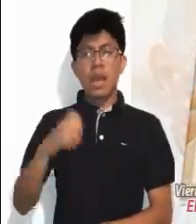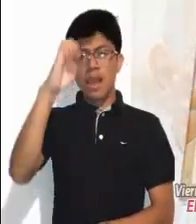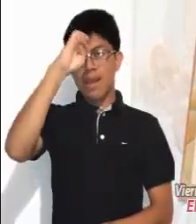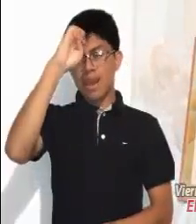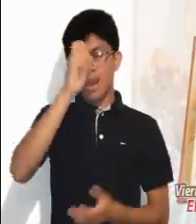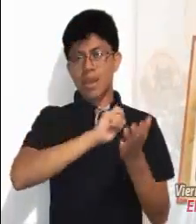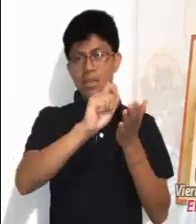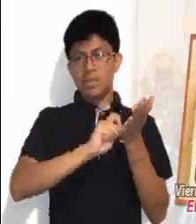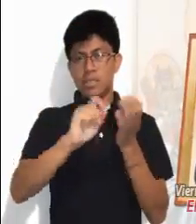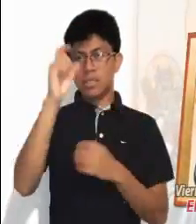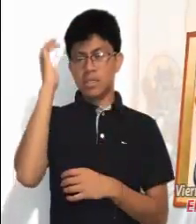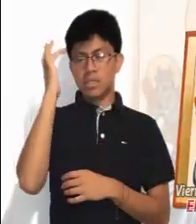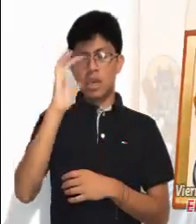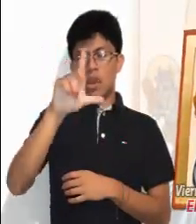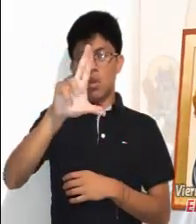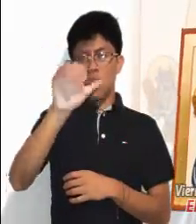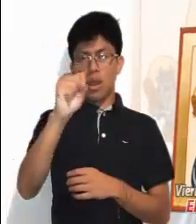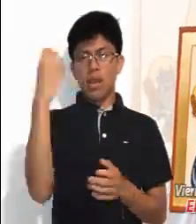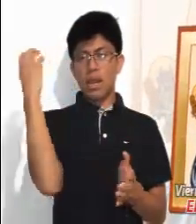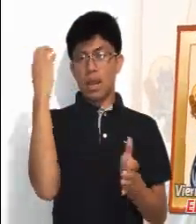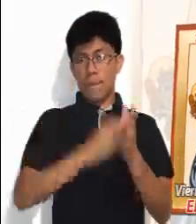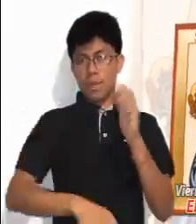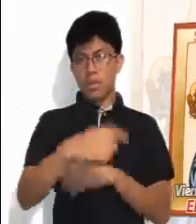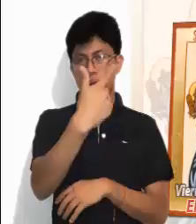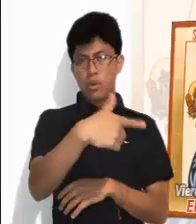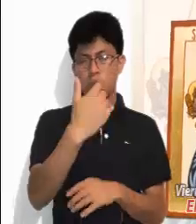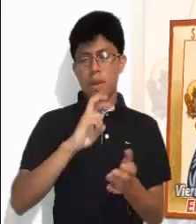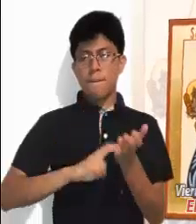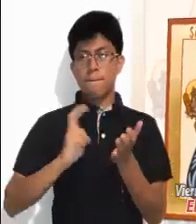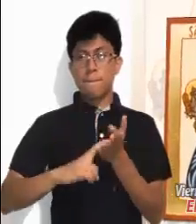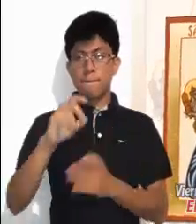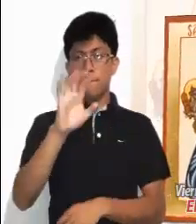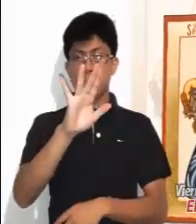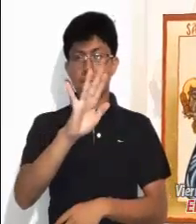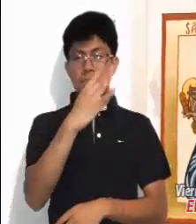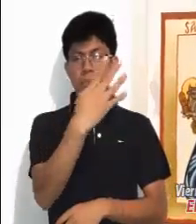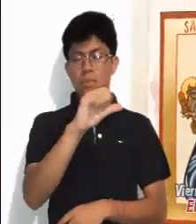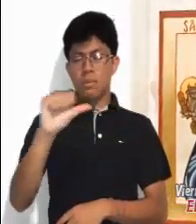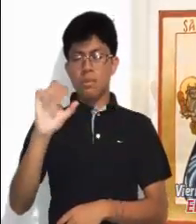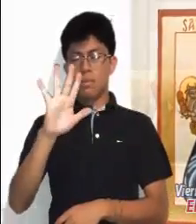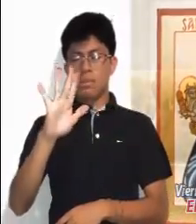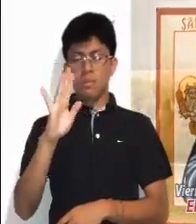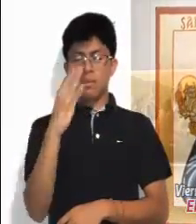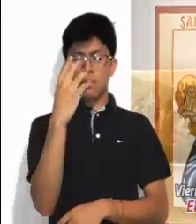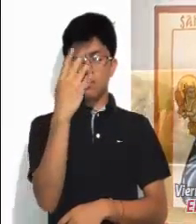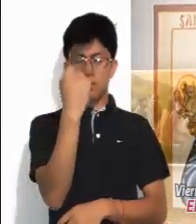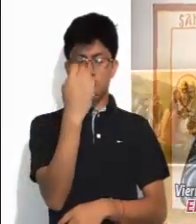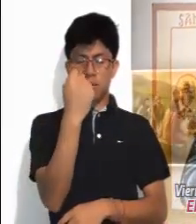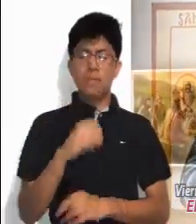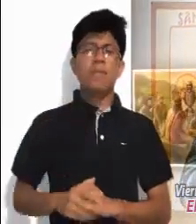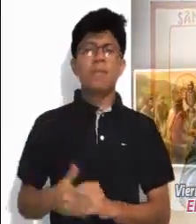Evangelio según San Lucas capítulo 12, versículos del 54 al 59.